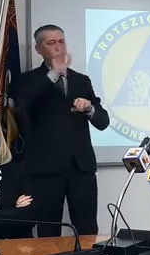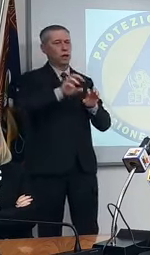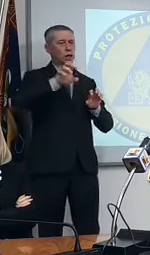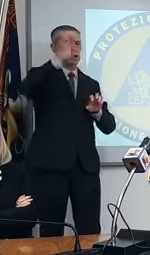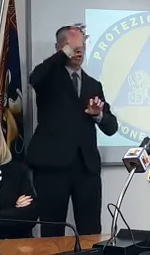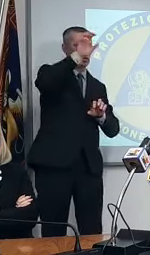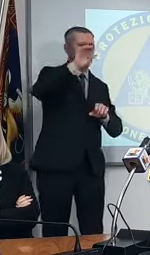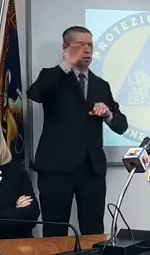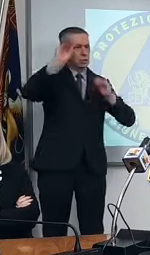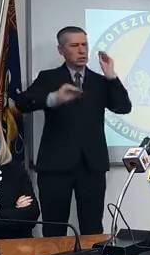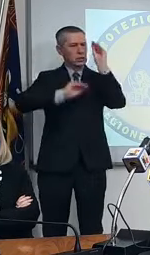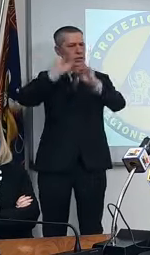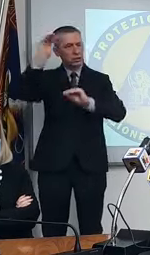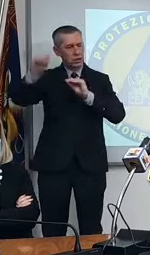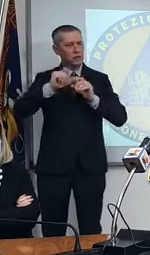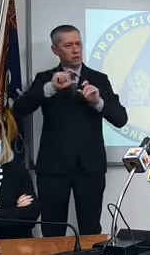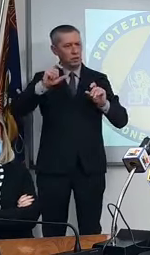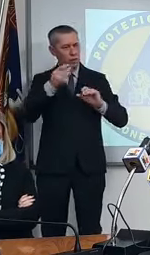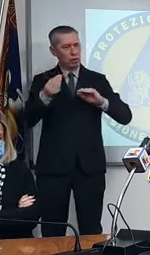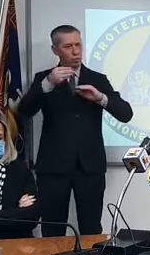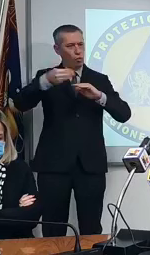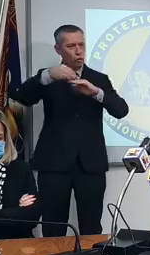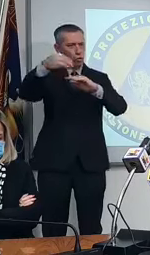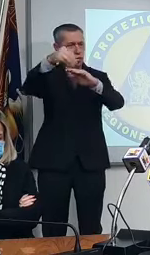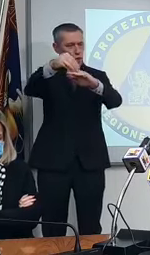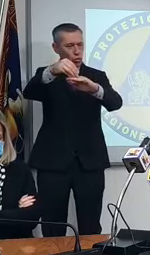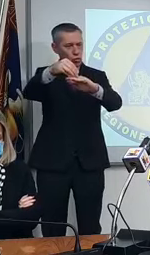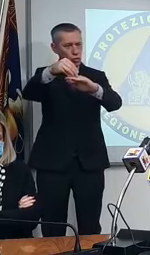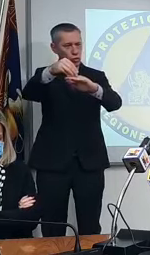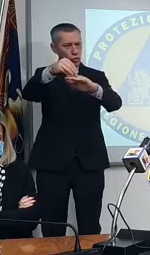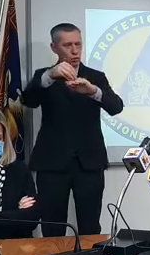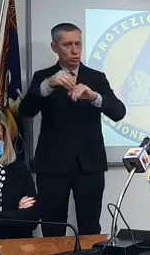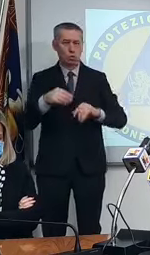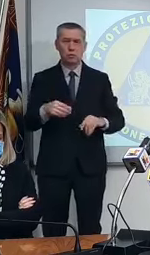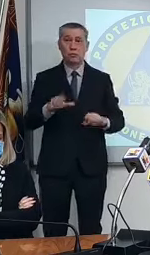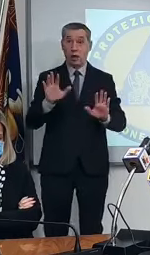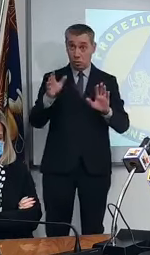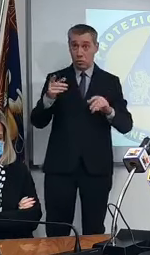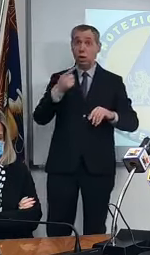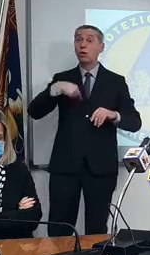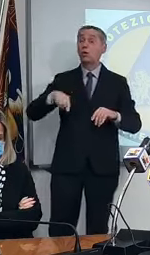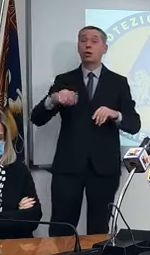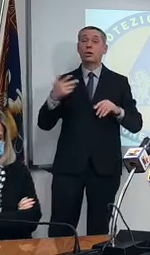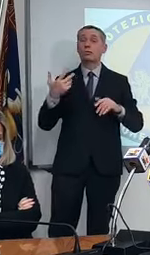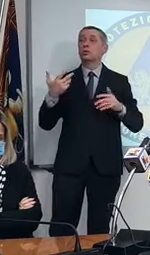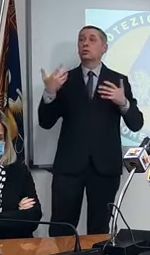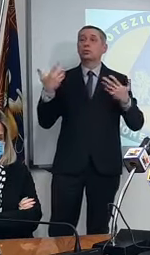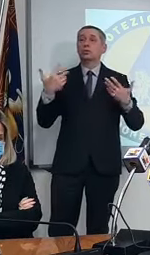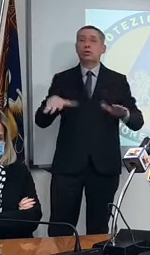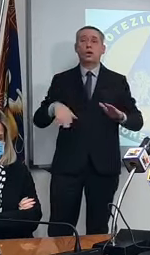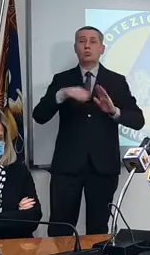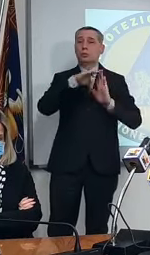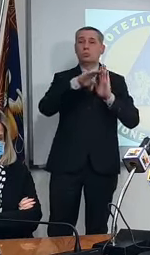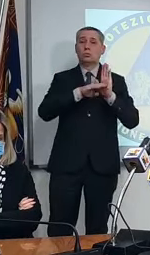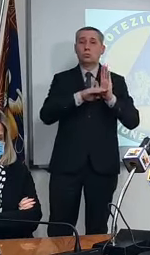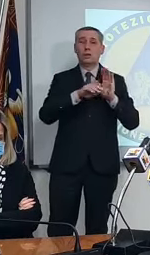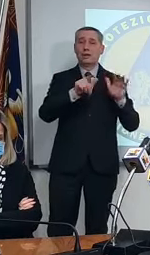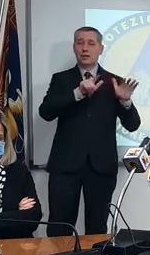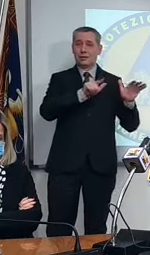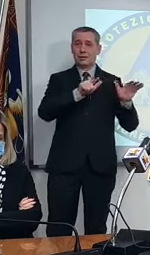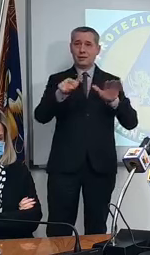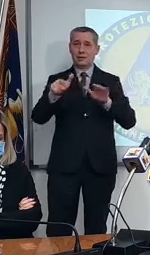regioni no ma guarda partiamo da un presupposto che noi abbiamo una fornitura settimanale che invece di